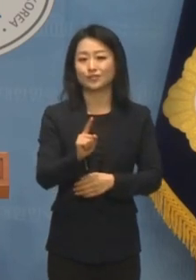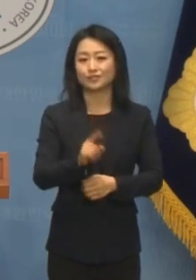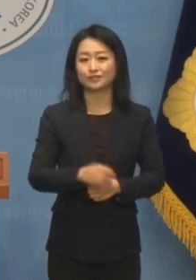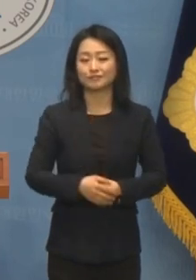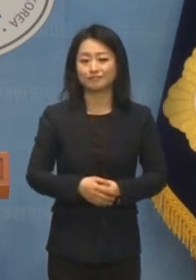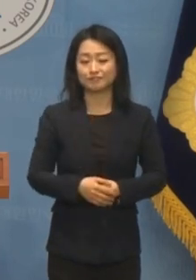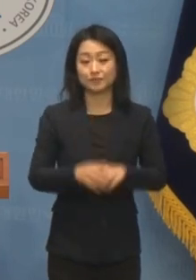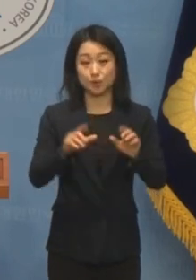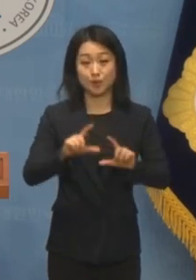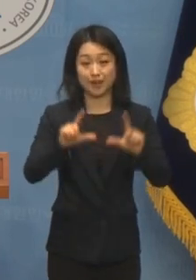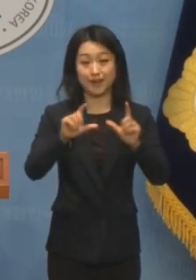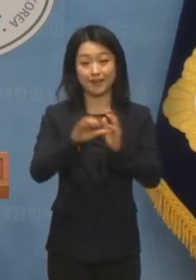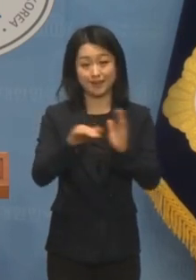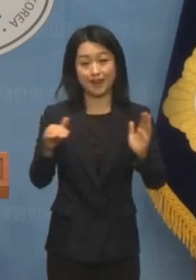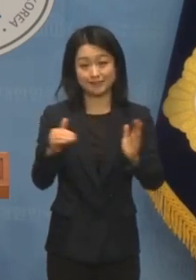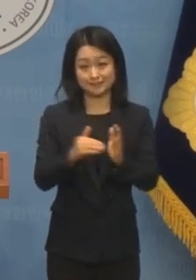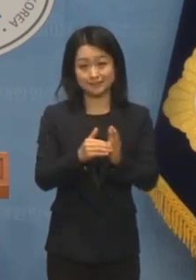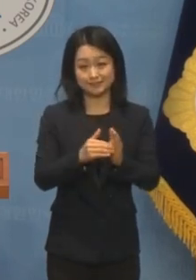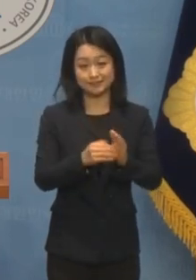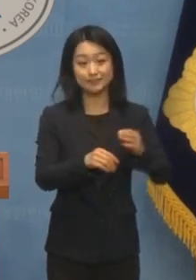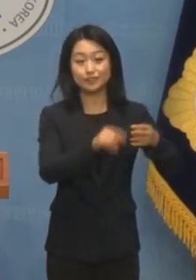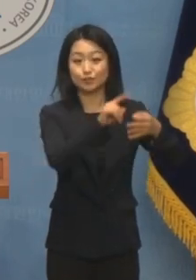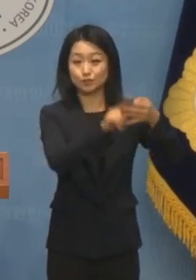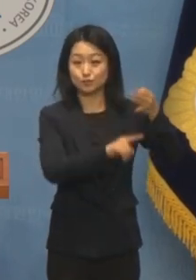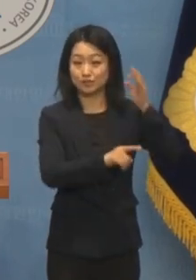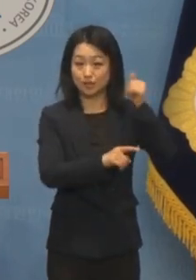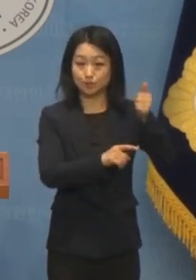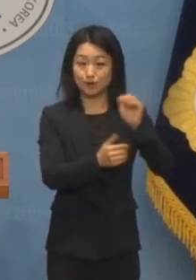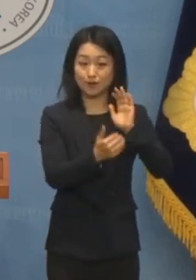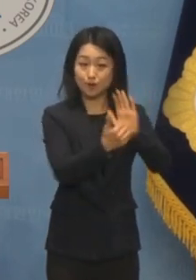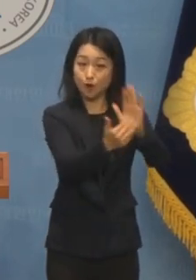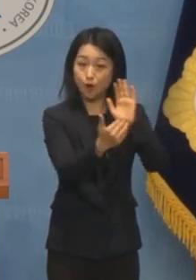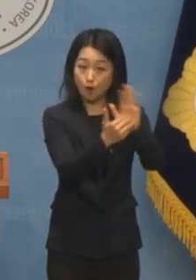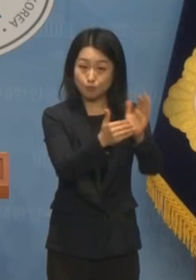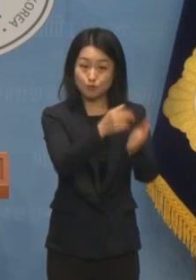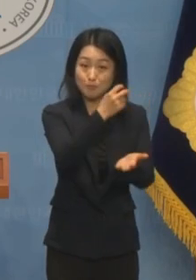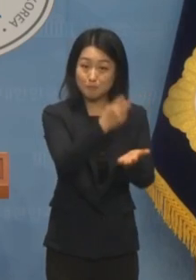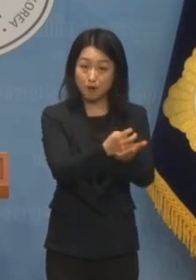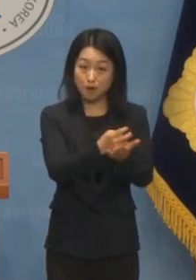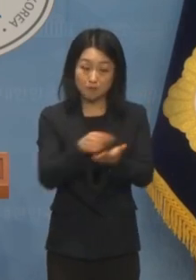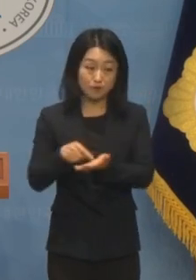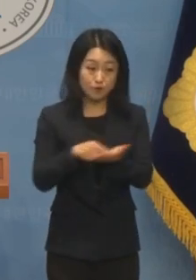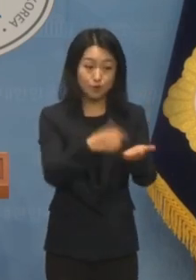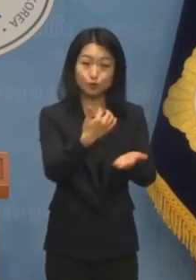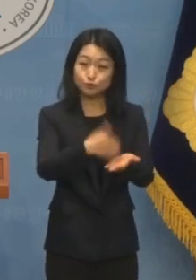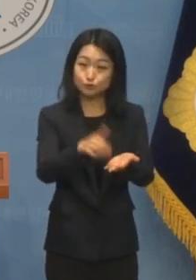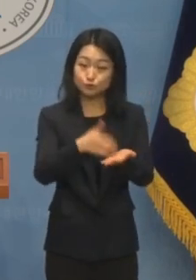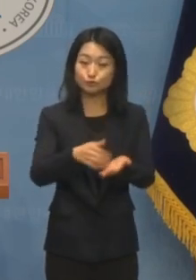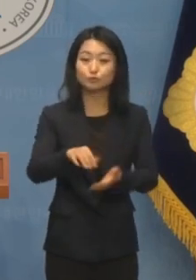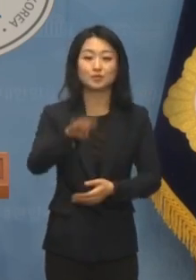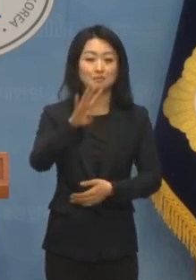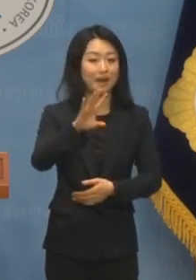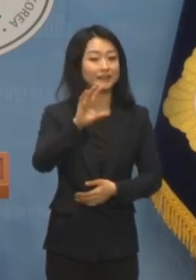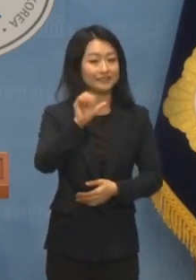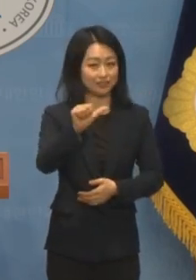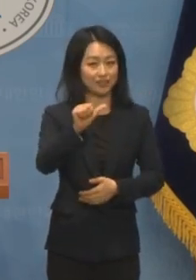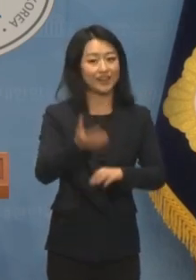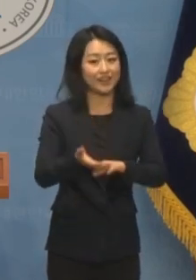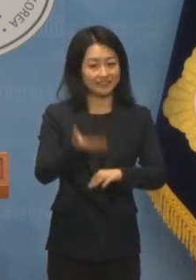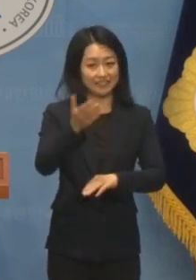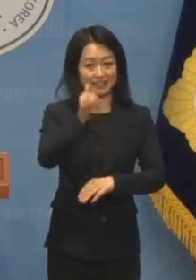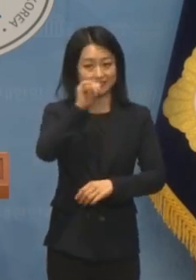올 연말까지 윤 대통령이 거부권을 행사할 법안은 45개가 넘을 겁니다.